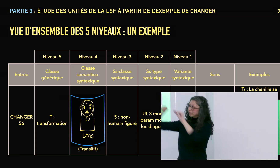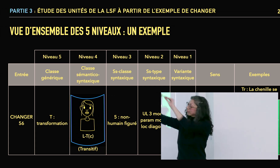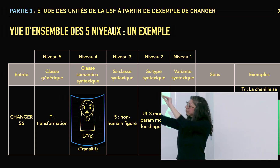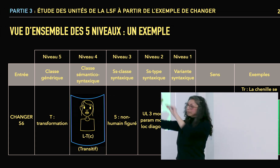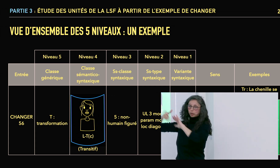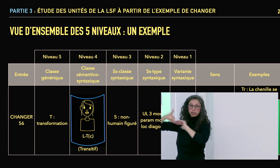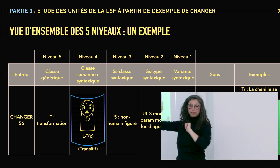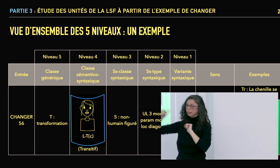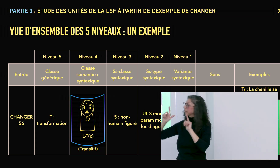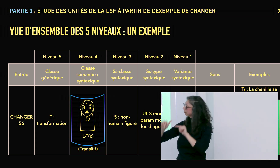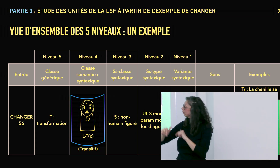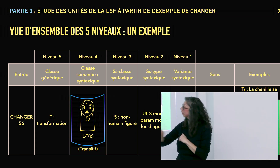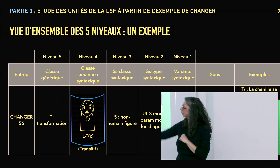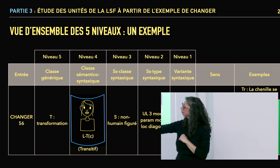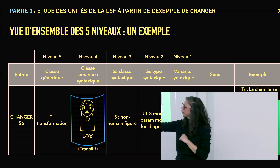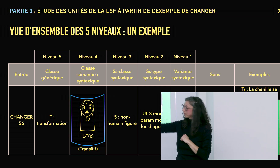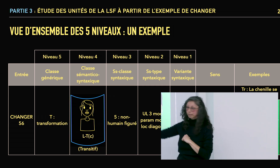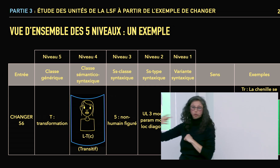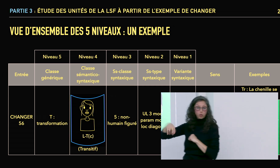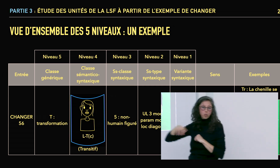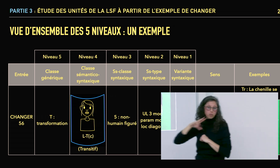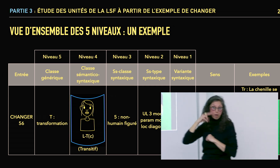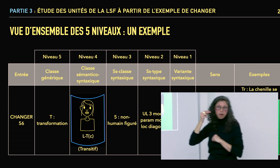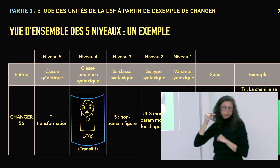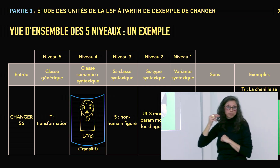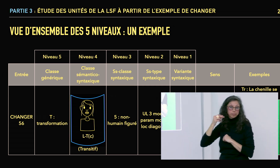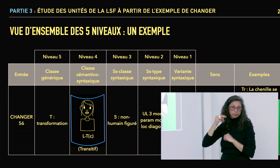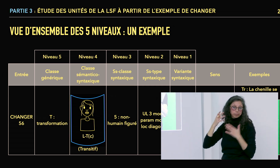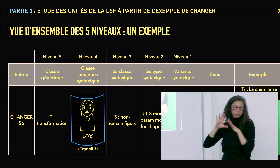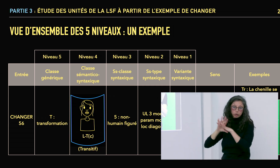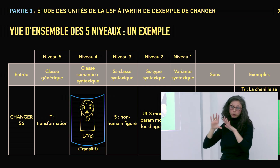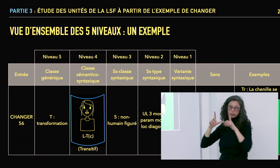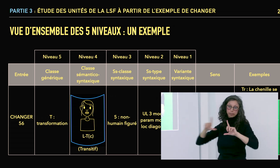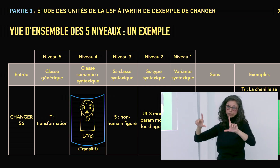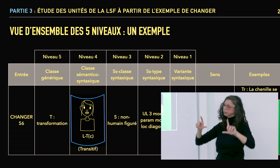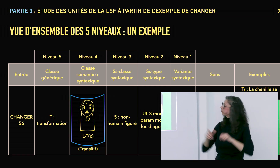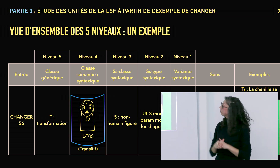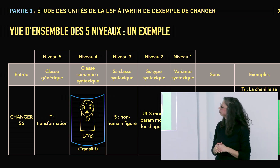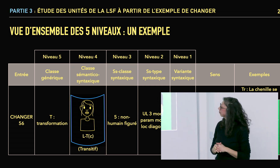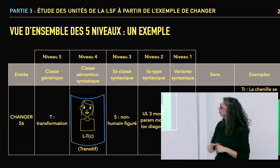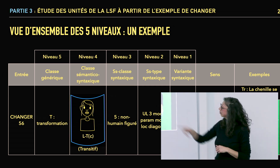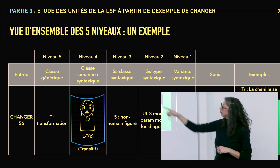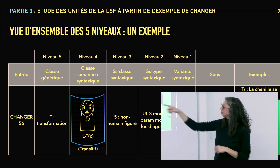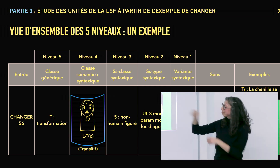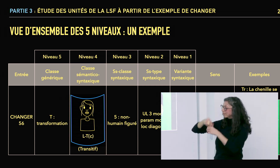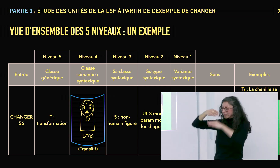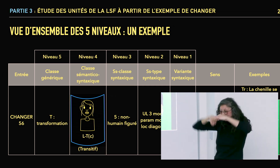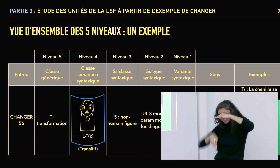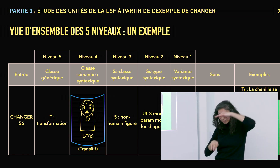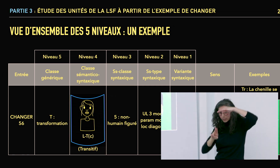point et on va à un autre, le vert qui devient papillon. On est sur du non-humain mais figuré.